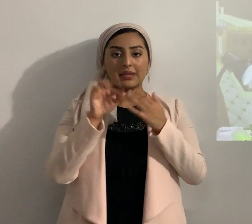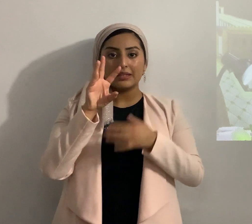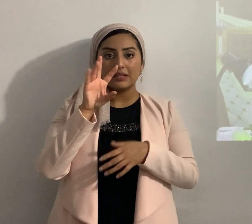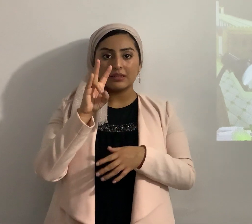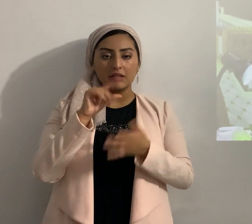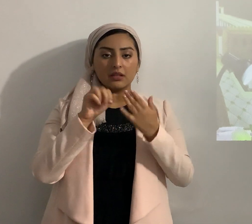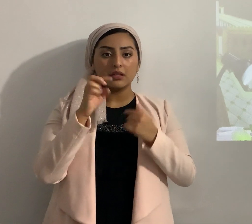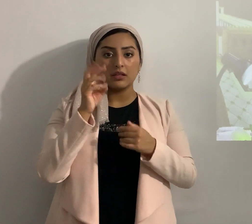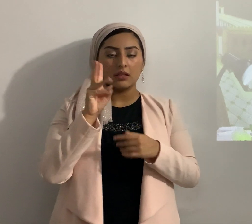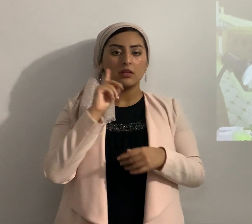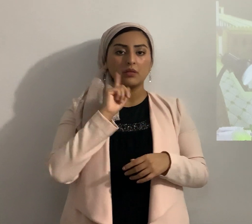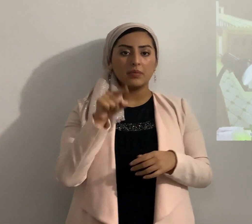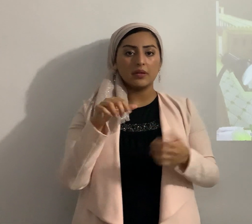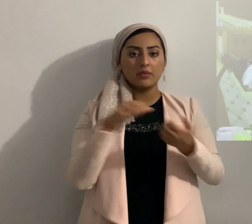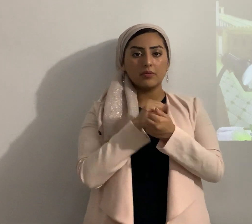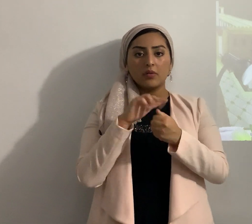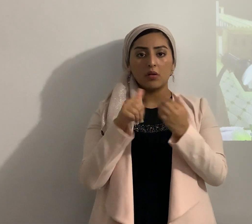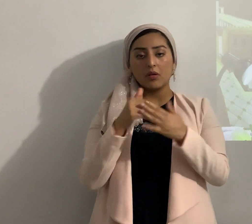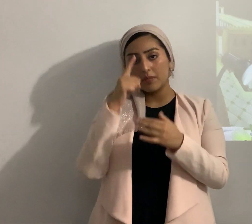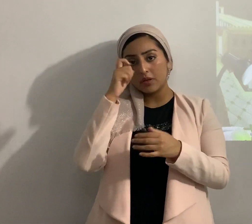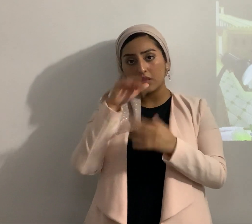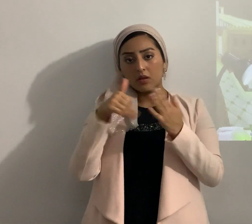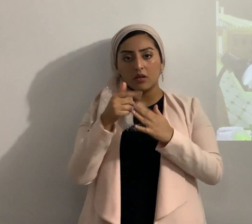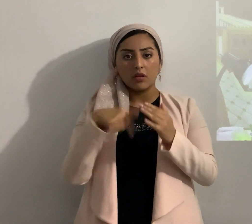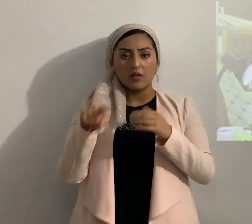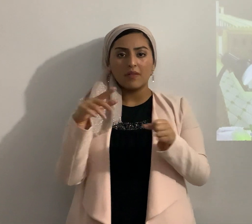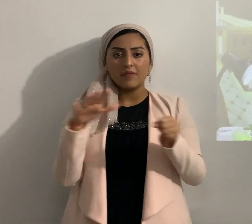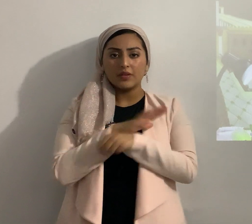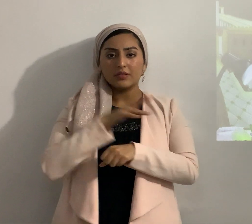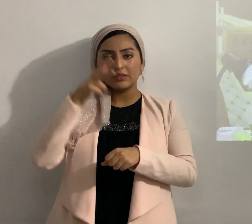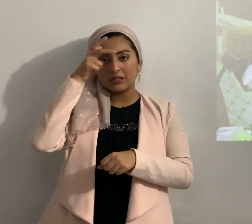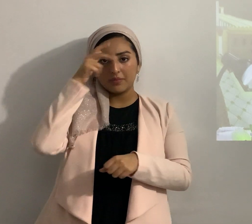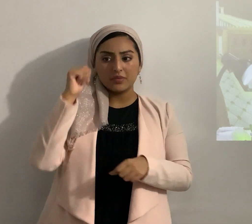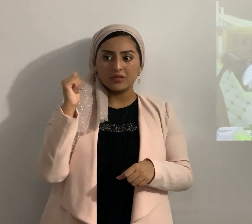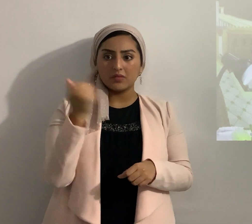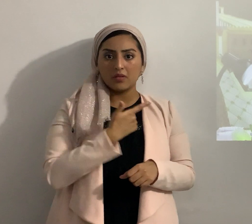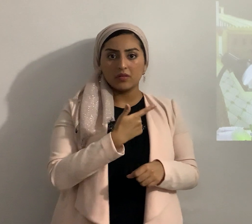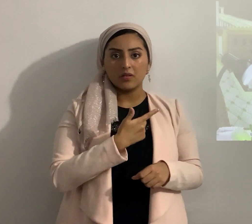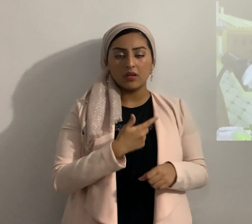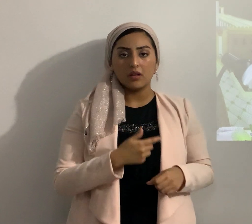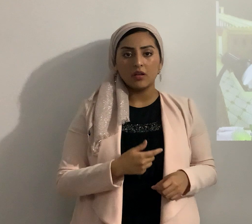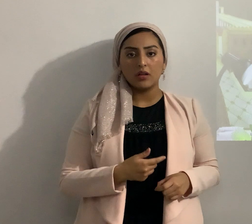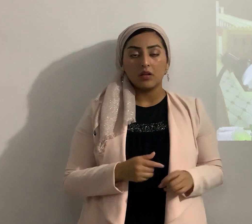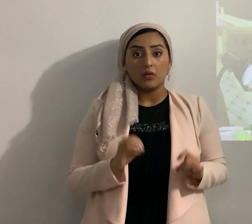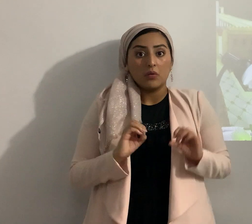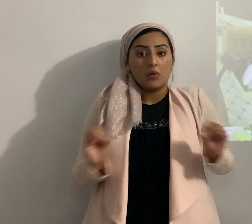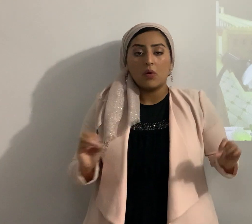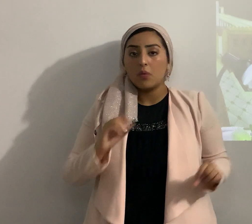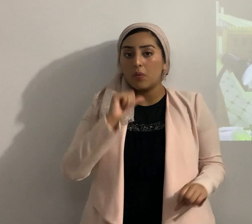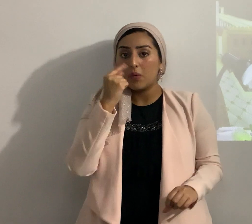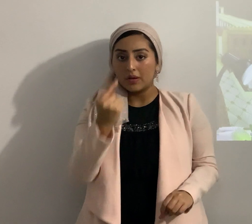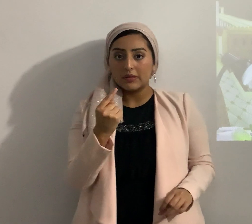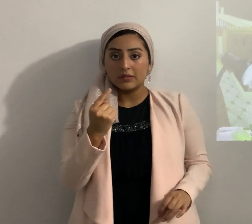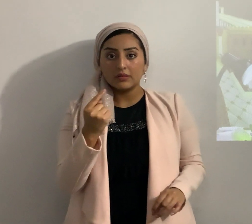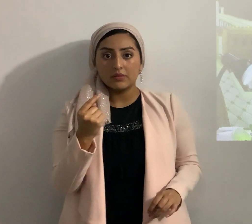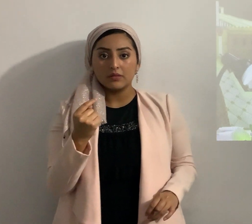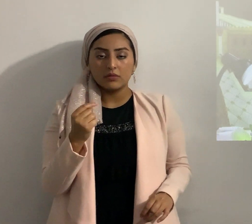aniquilar a todos porque todos estaban llenos de demonios todos no había uno tremendo